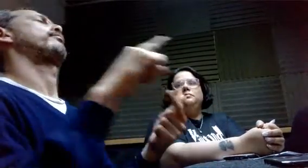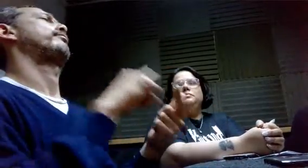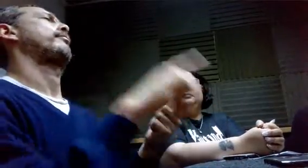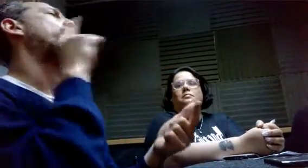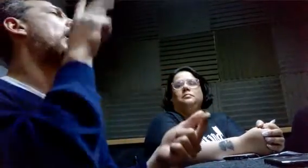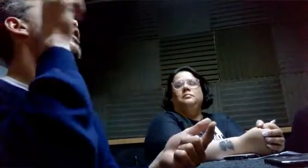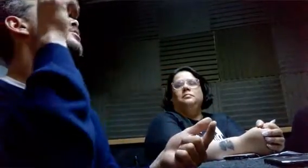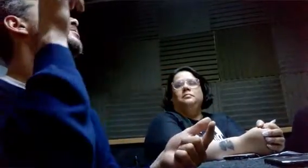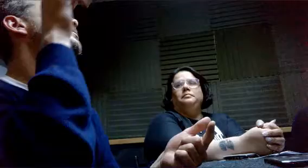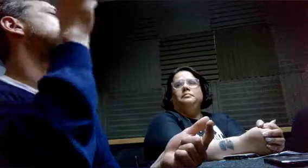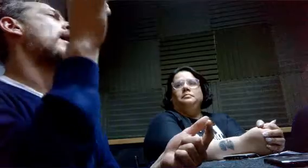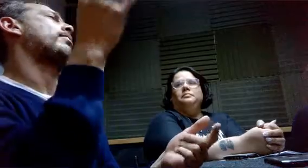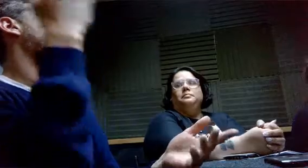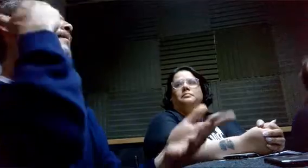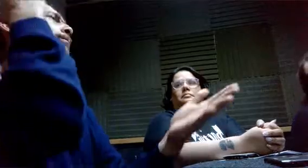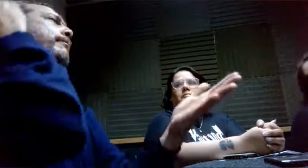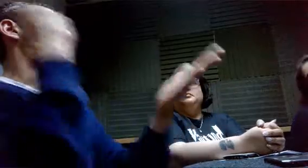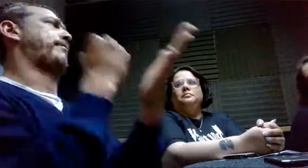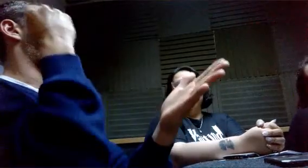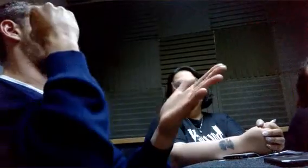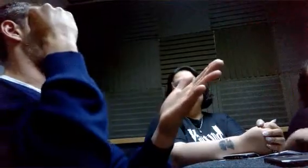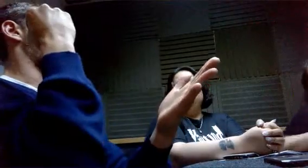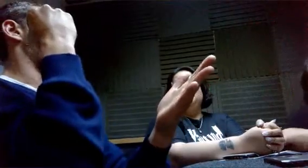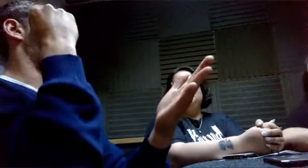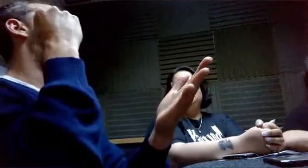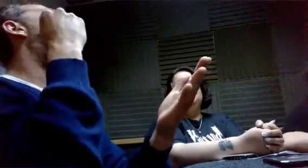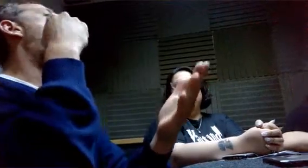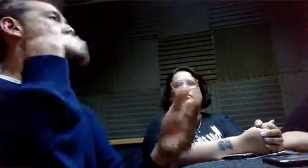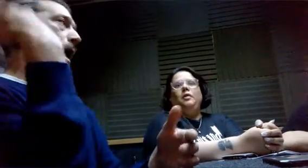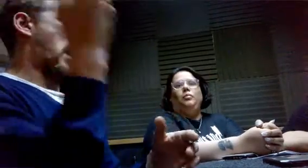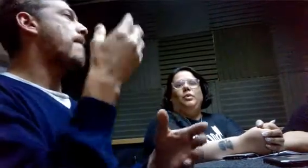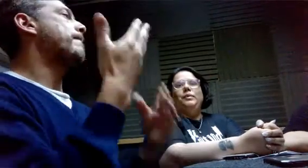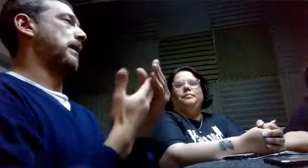Y pidió un montón de cosas, ¿sí? Para que nos reconozcan.